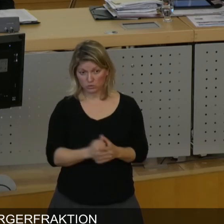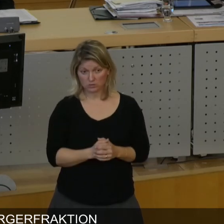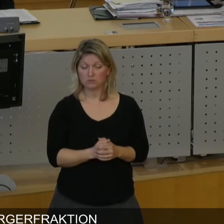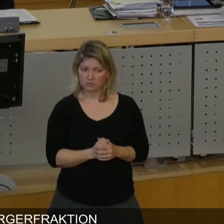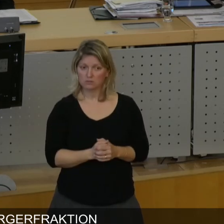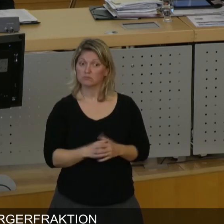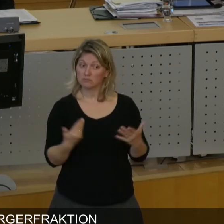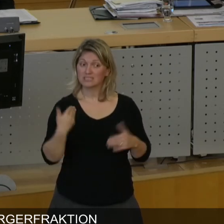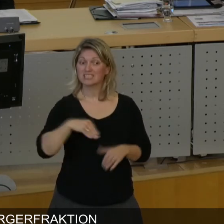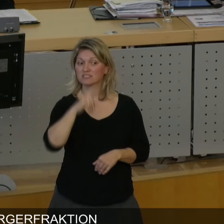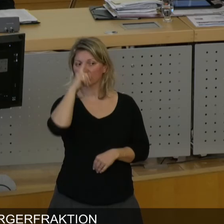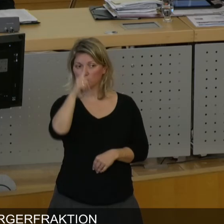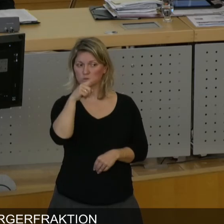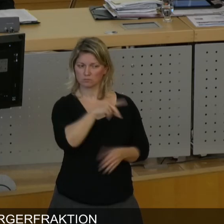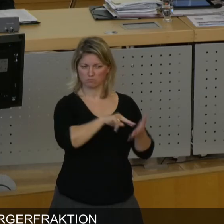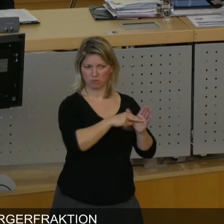Planung gemacht hat.